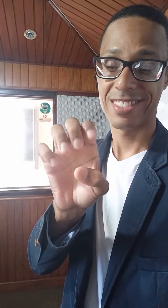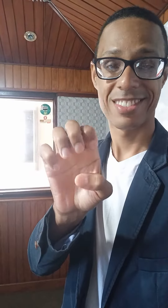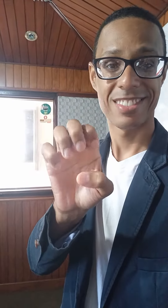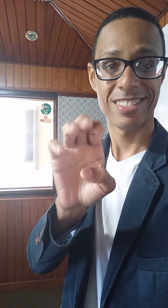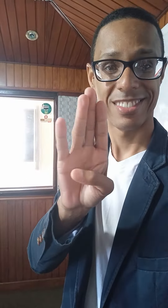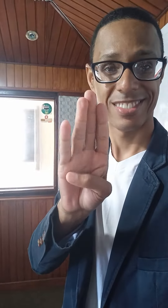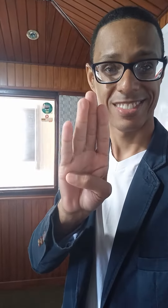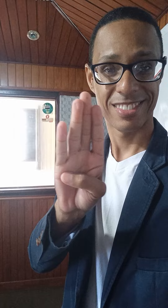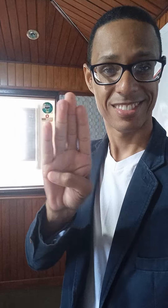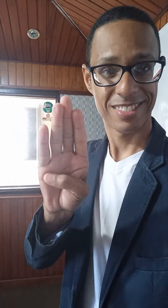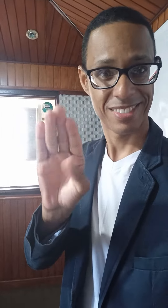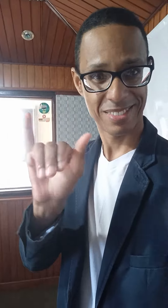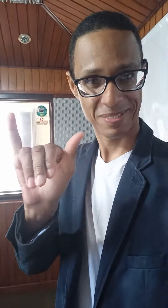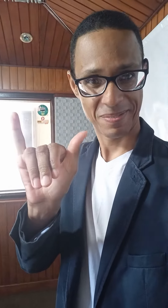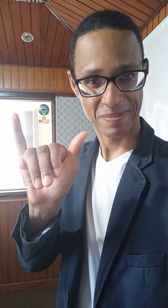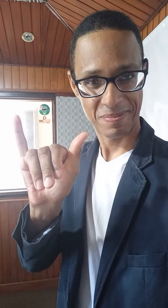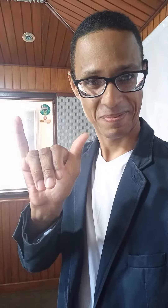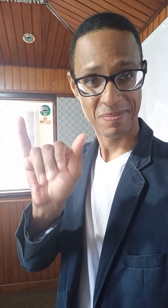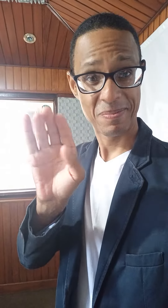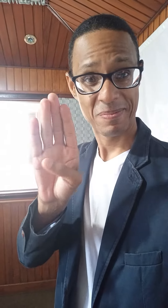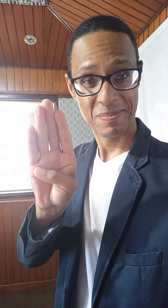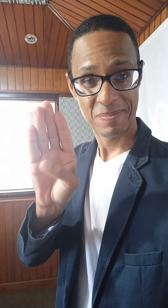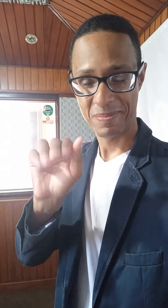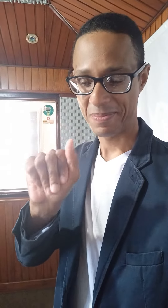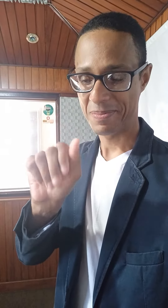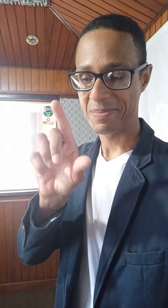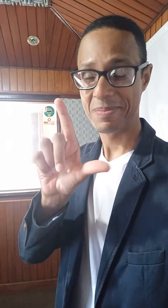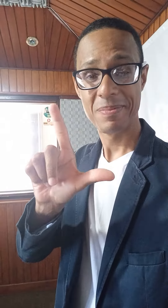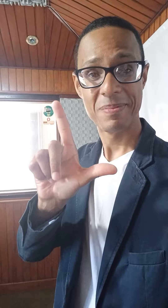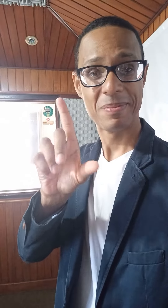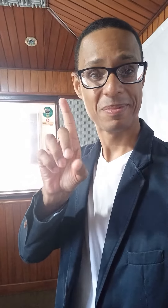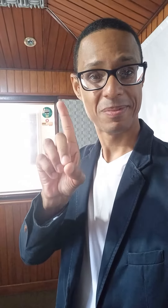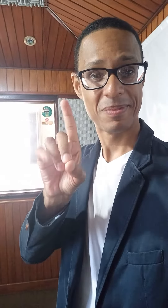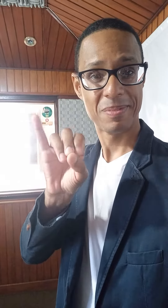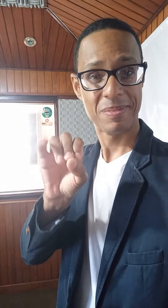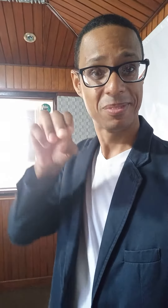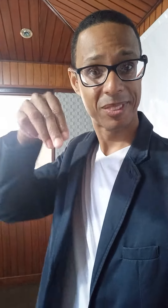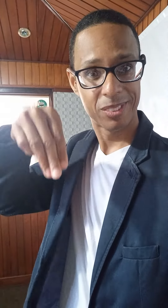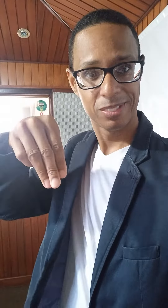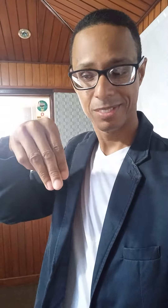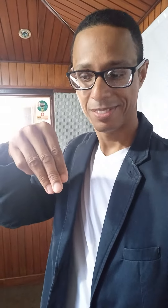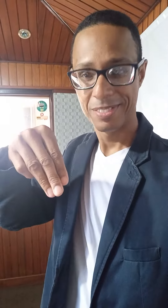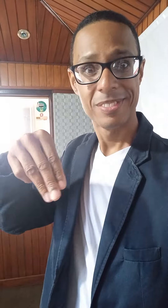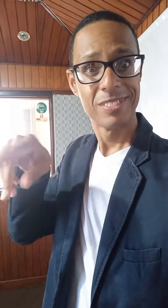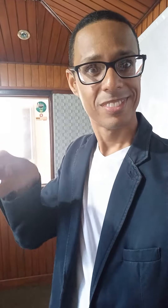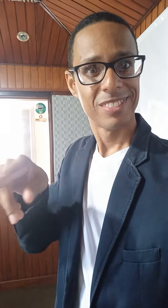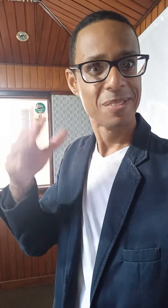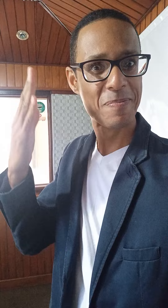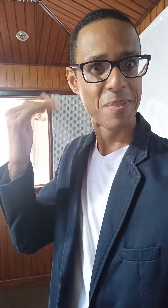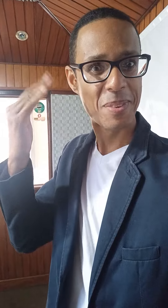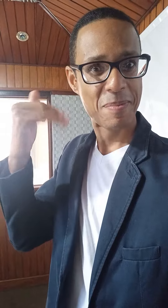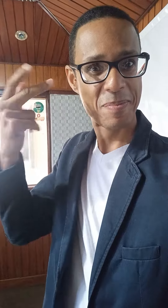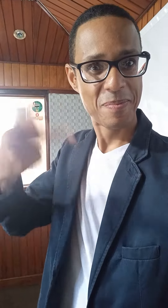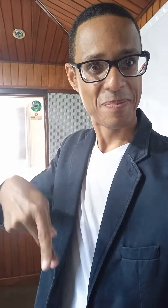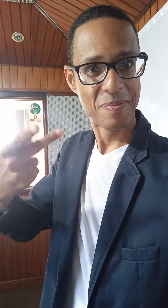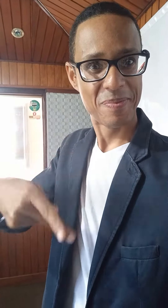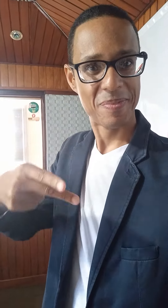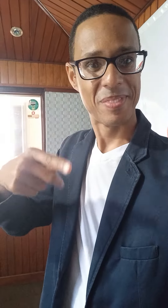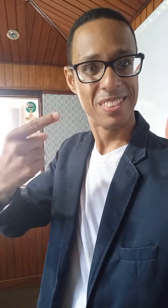com experiência em botox, preenchimento, bioestimuladores e laser. Marque uma consulta e tire todas as suas dúvidas com a